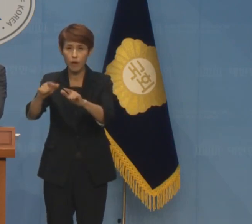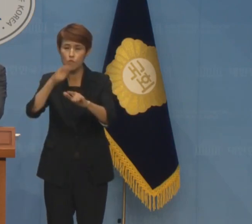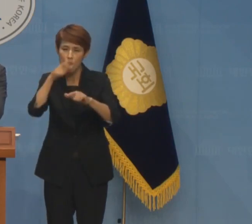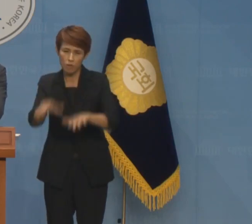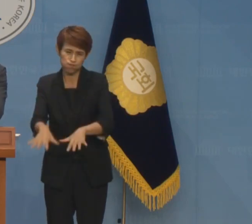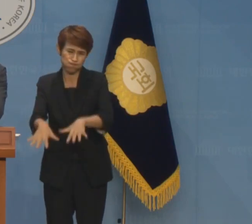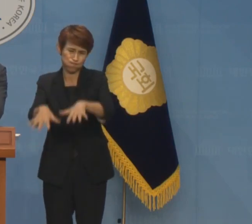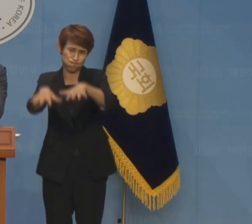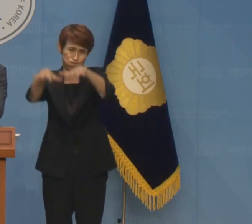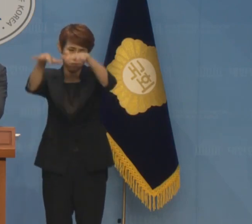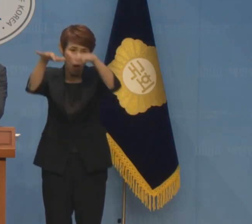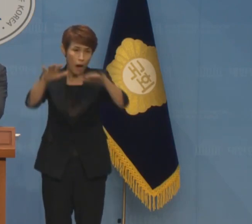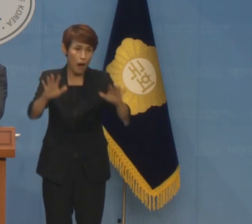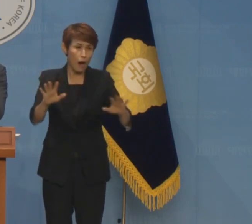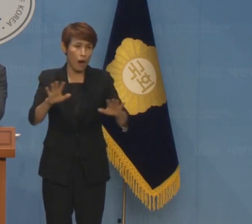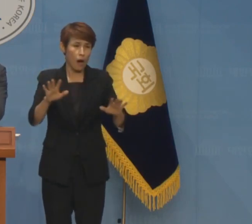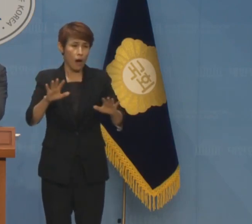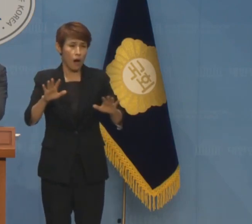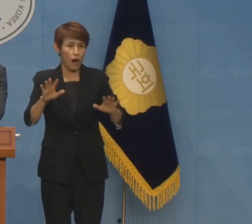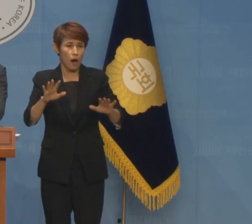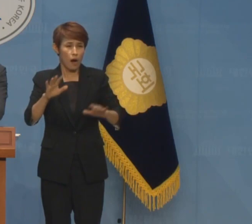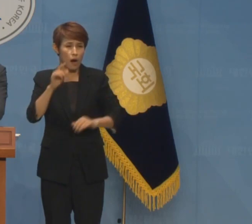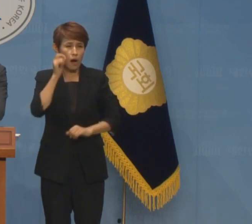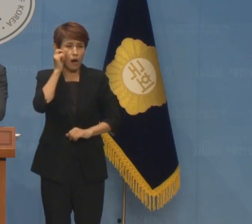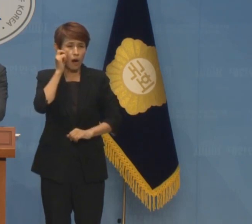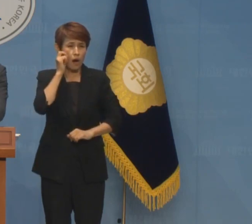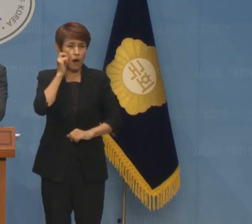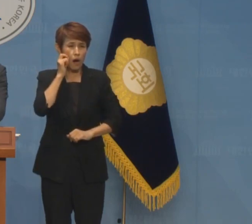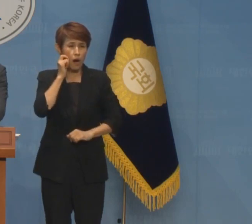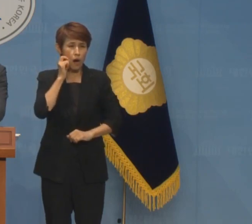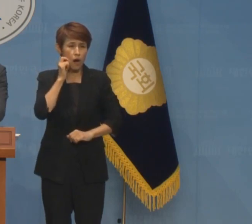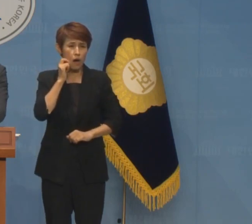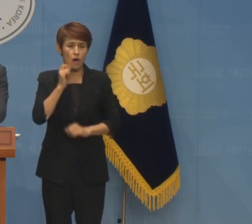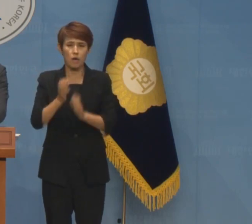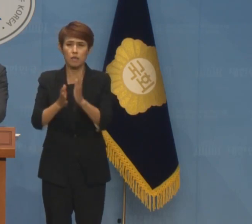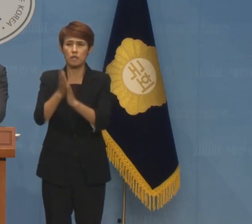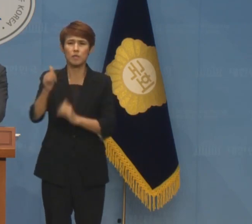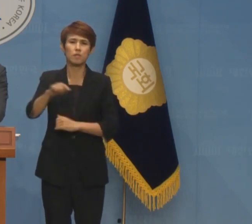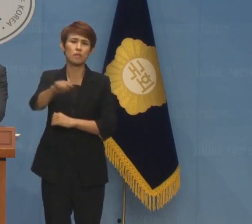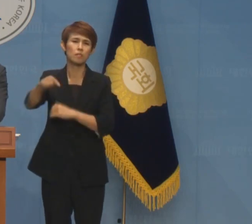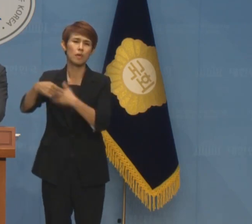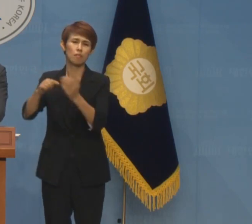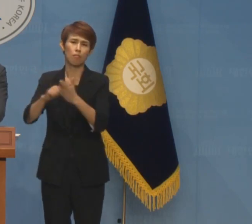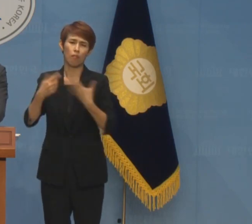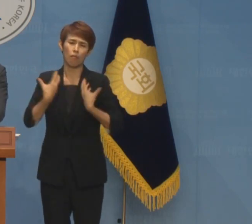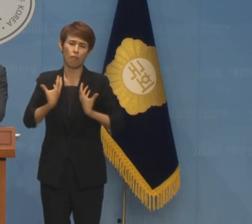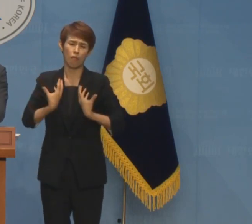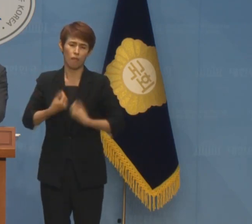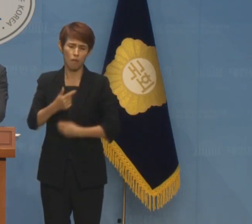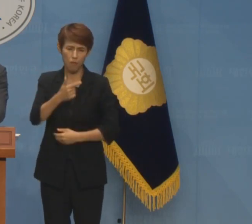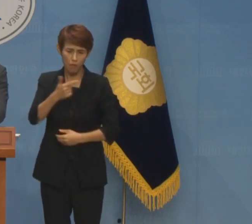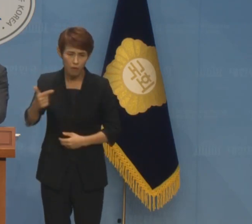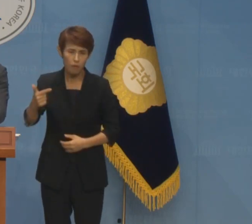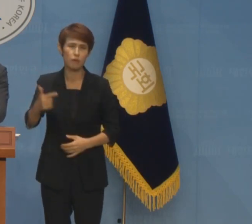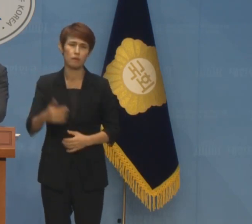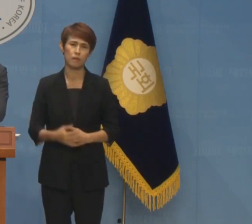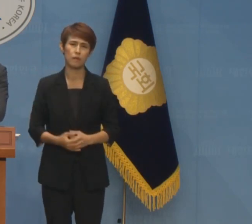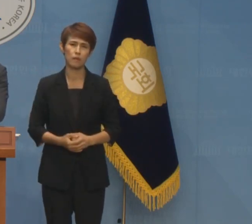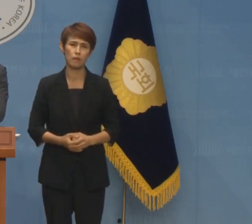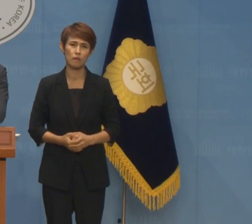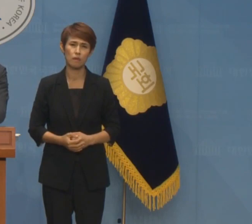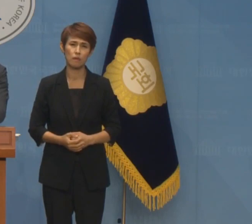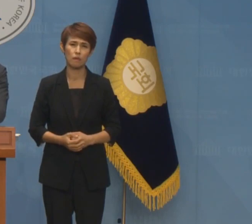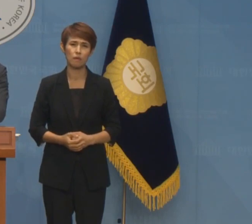잠기고 떠내려고 하는 것을 두고 볼 수밖에 없던 우리 시민들의 상실감과 절망감 그리고